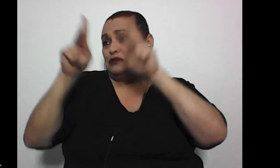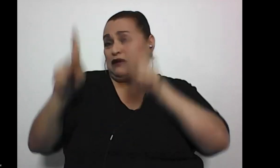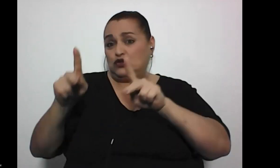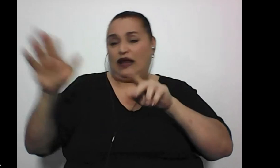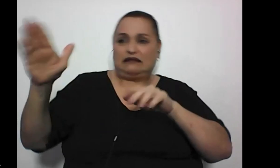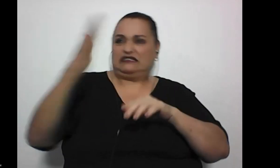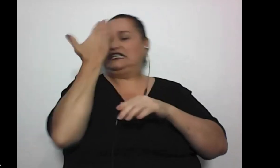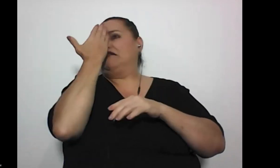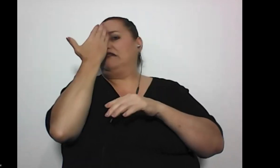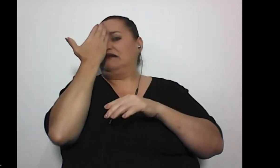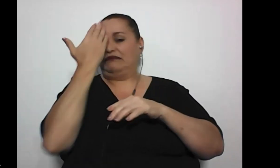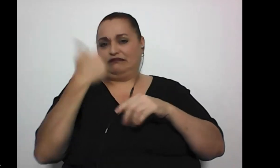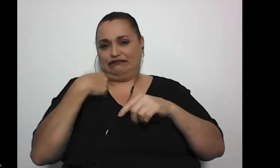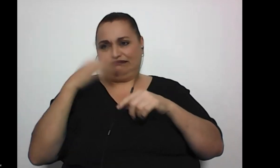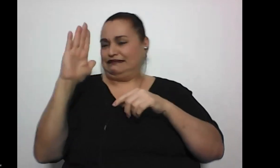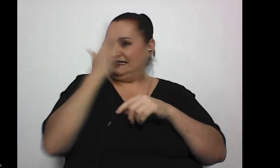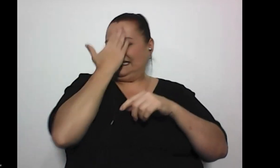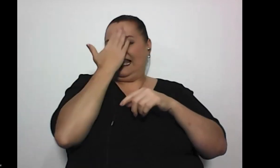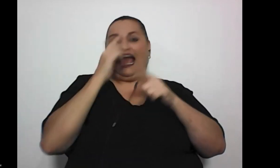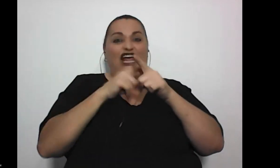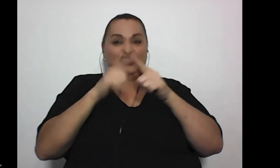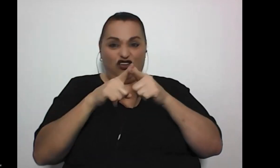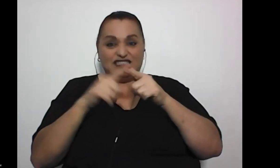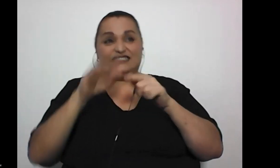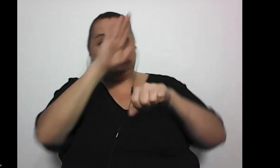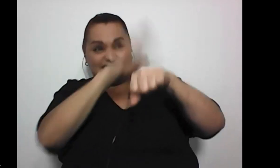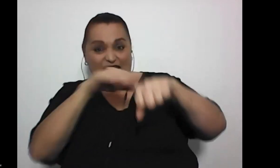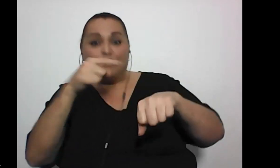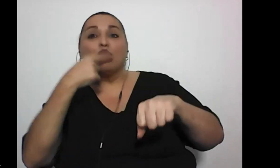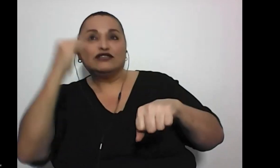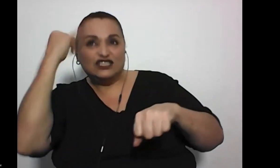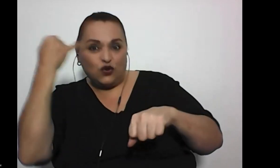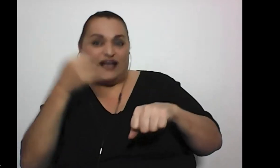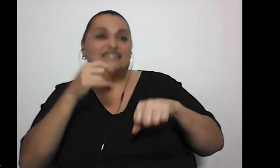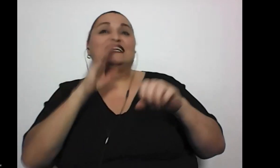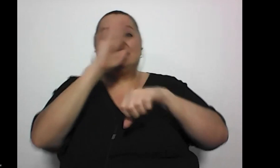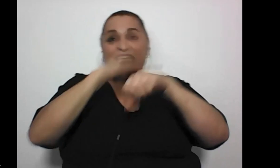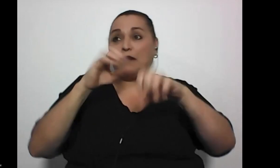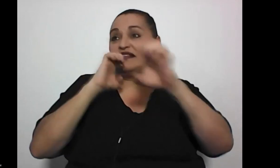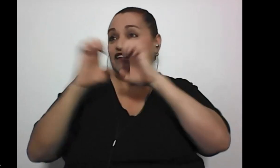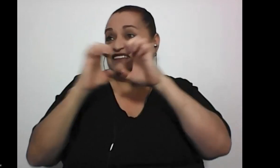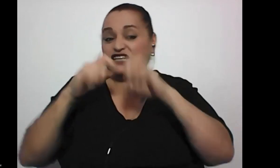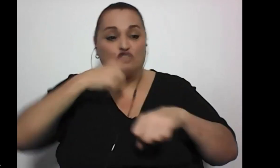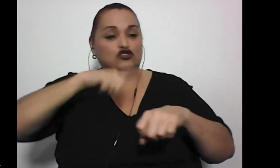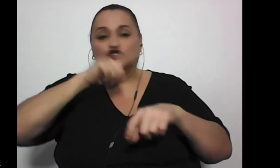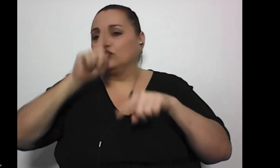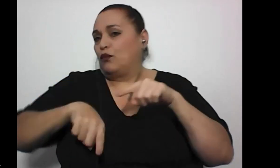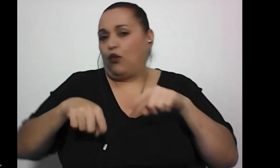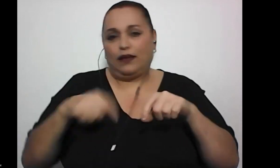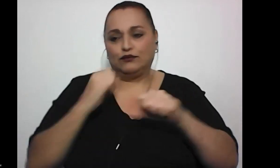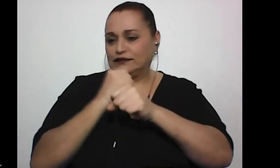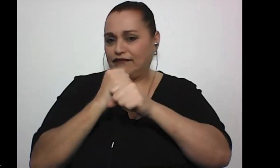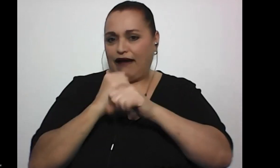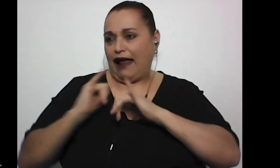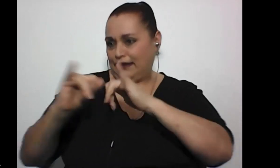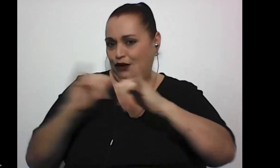la cara, ¿verdad? Como comentó Joyce, la gente te llama a las entrevistas, pero de ahí no pasas porque la gente cree que nosotras no podemos realizar las funciones de